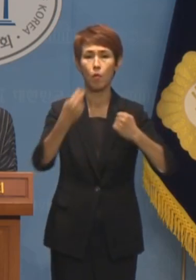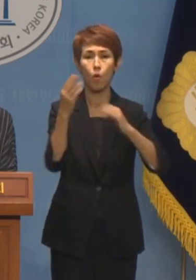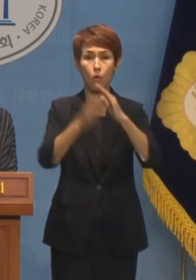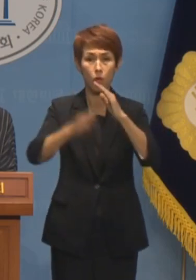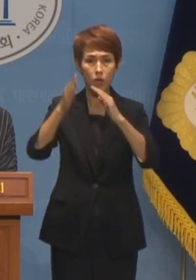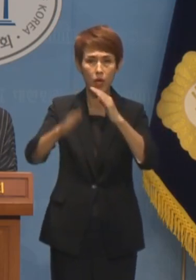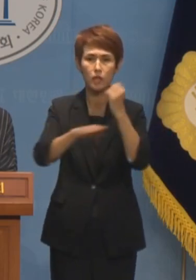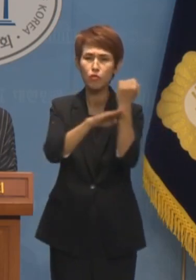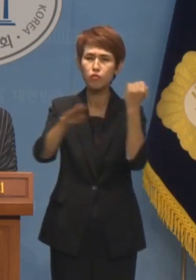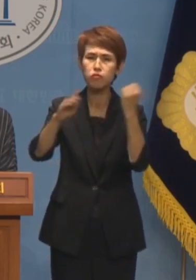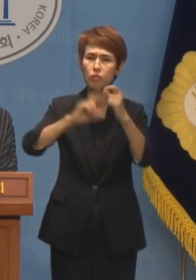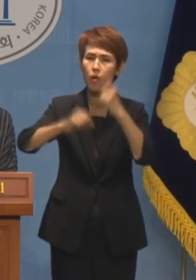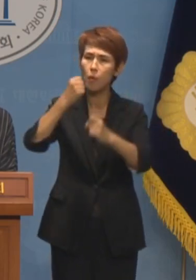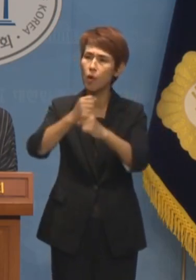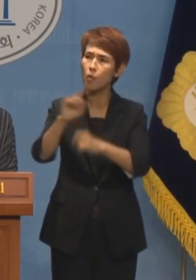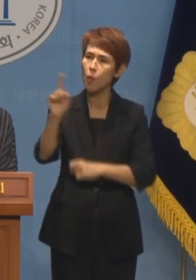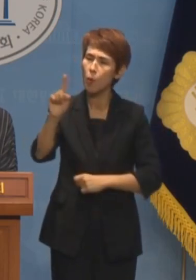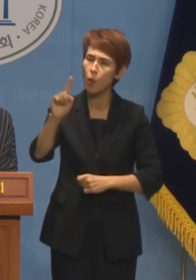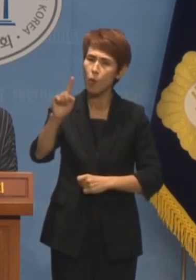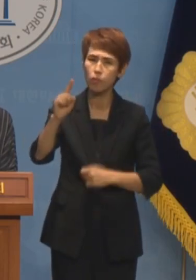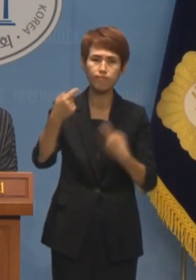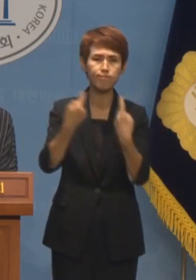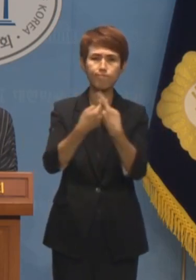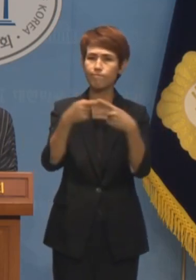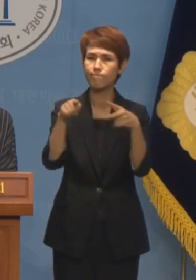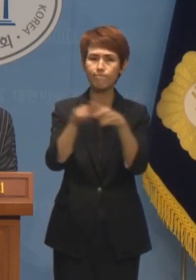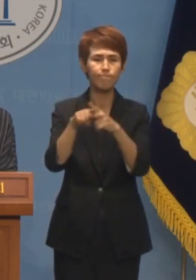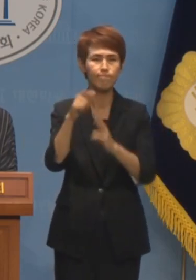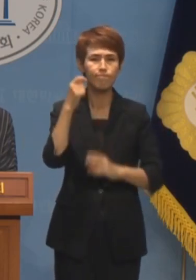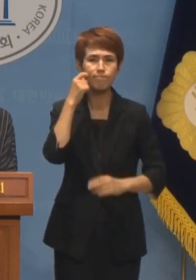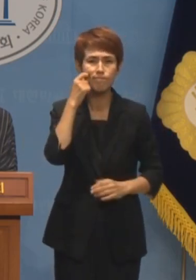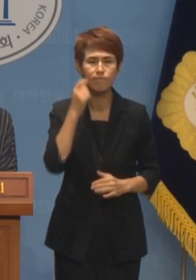기준을 더 만든다는 것인지 납득이 되지 않습니다.